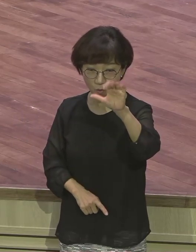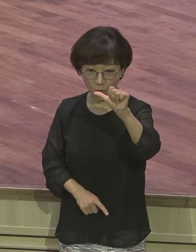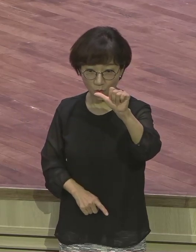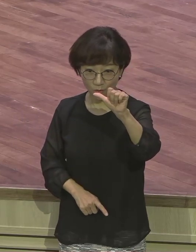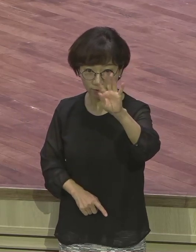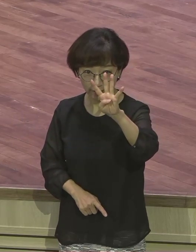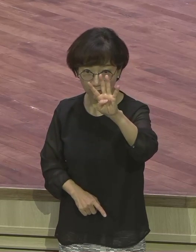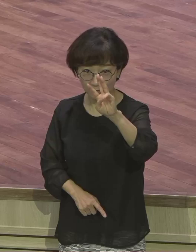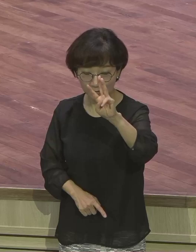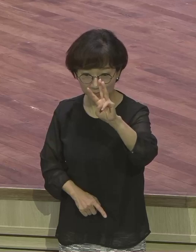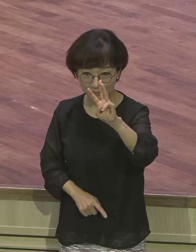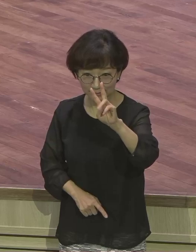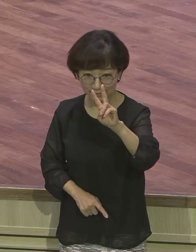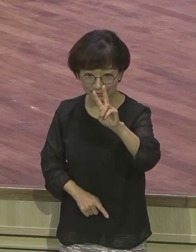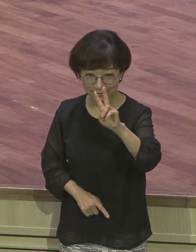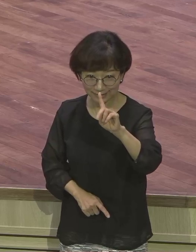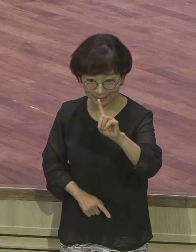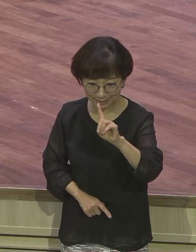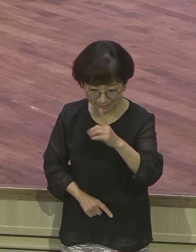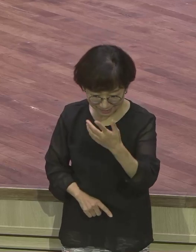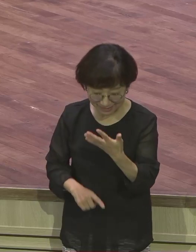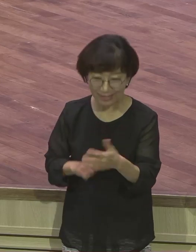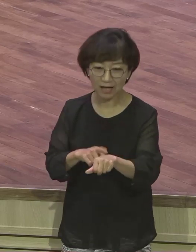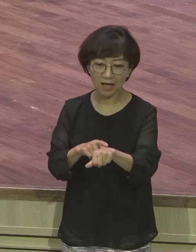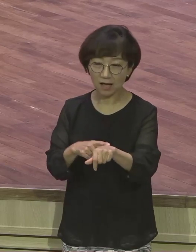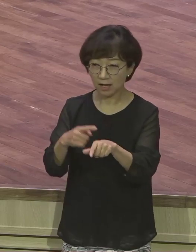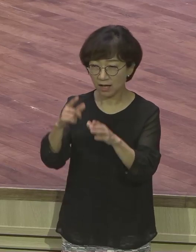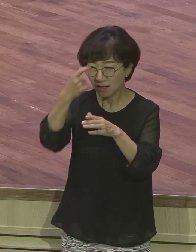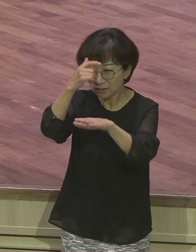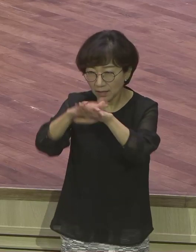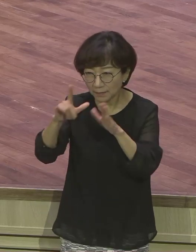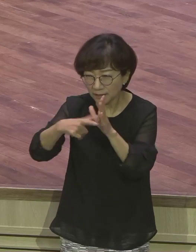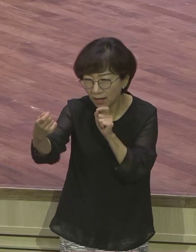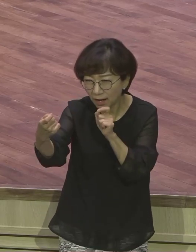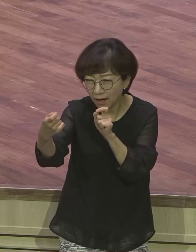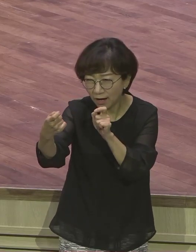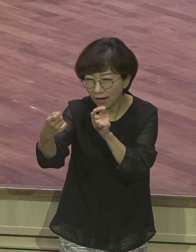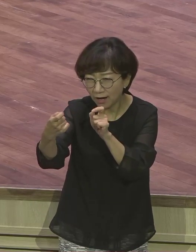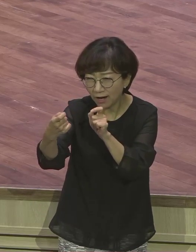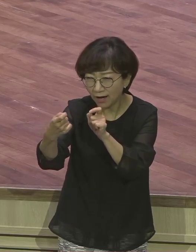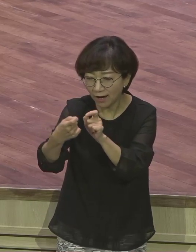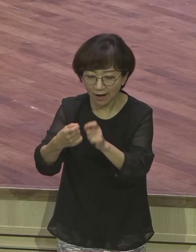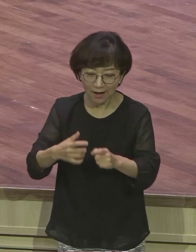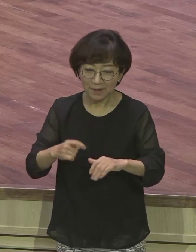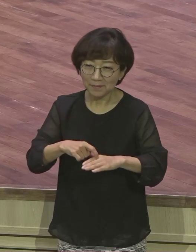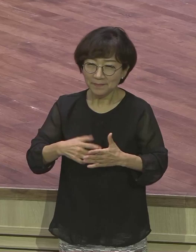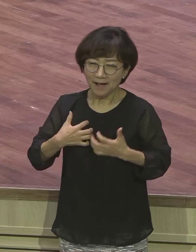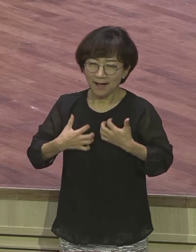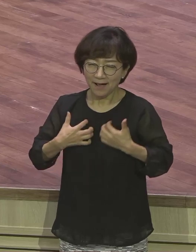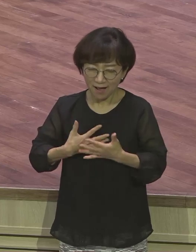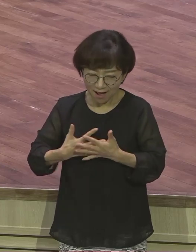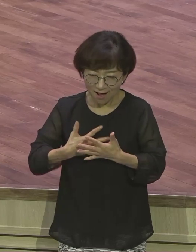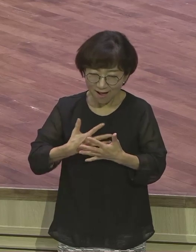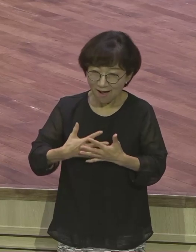나올 때 이런 설레임 예배 시간이 가까워 올수록 이런 고백이 여러분 속에 나올 수 있을 정도로 영적을 깨우시기